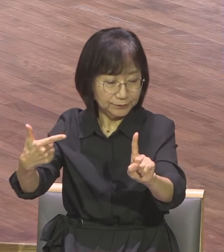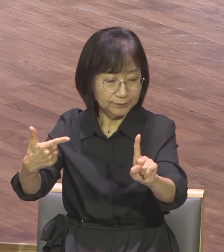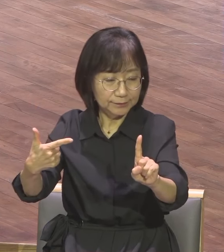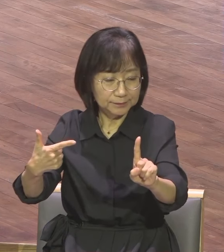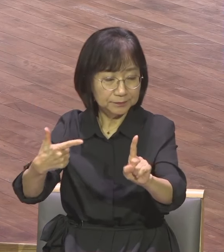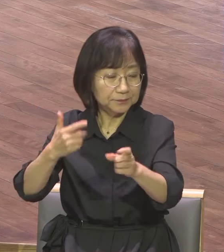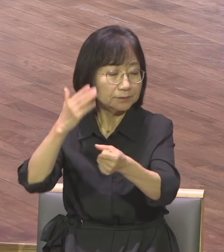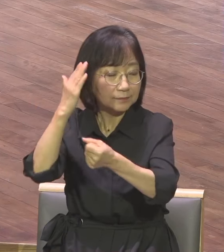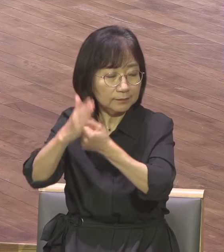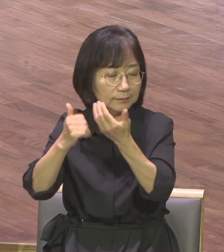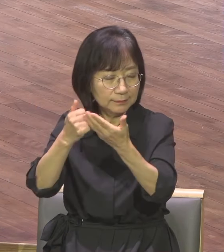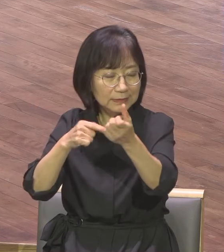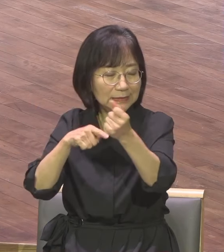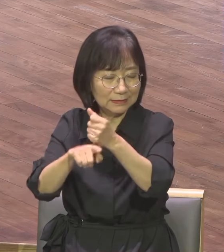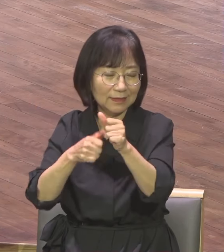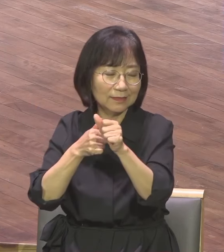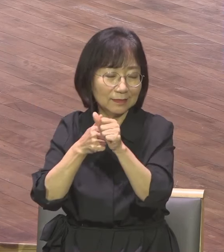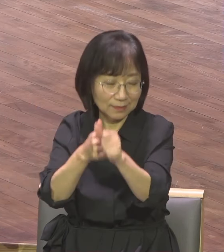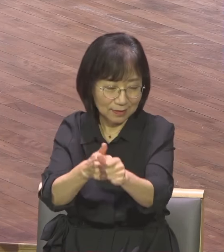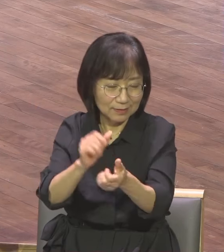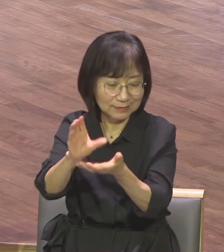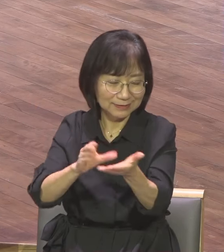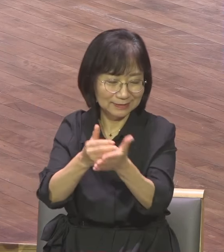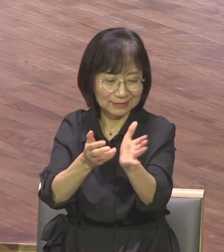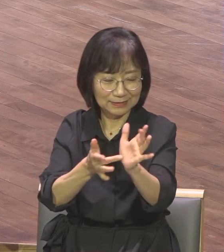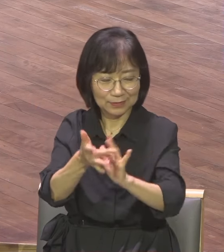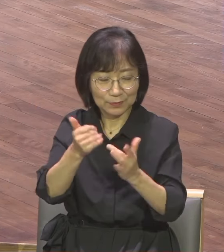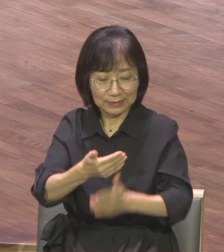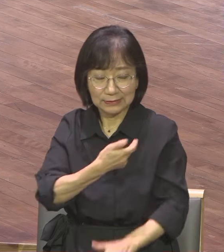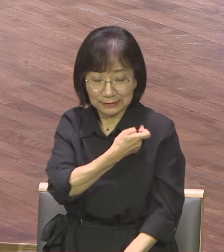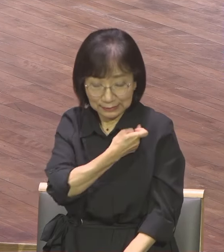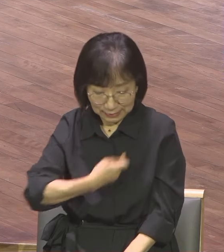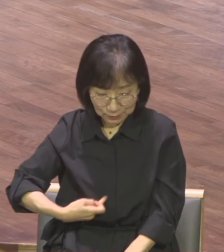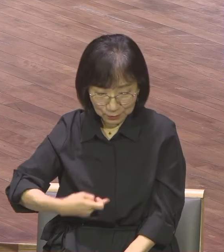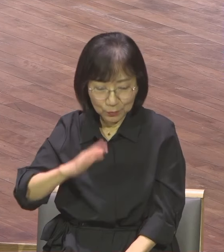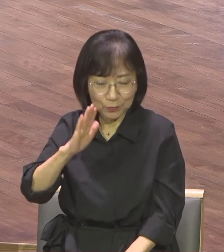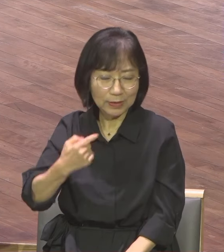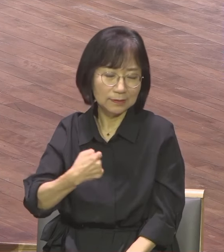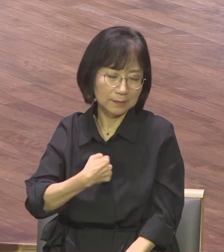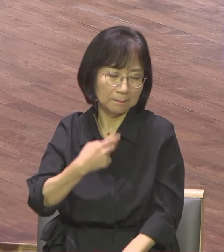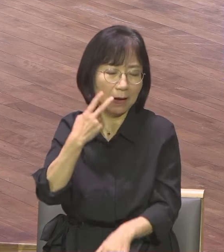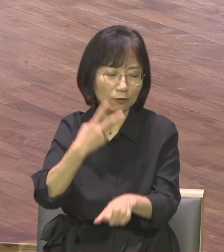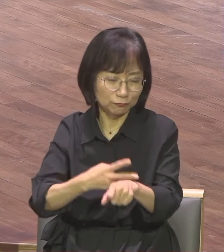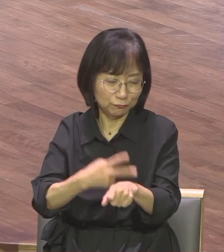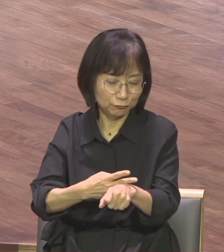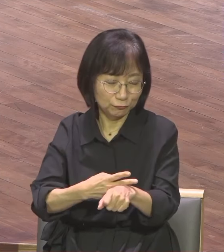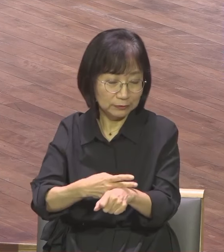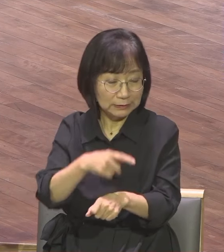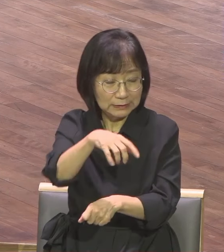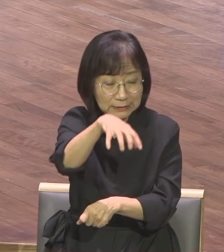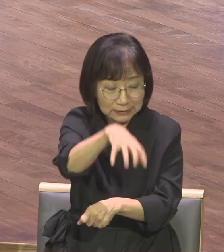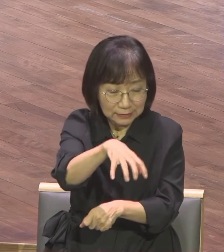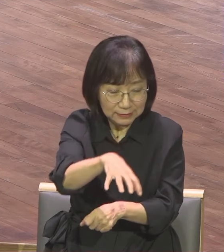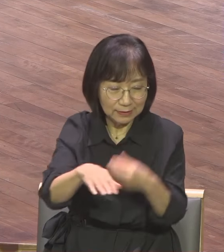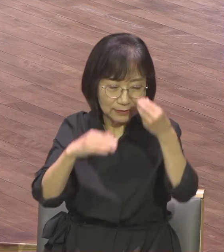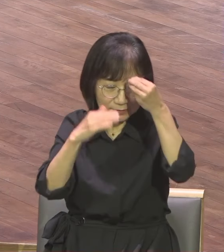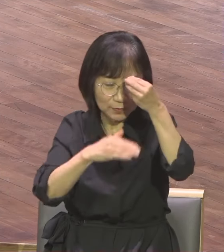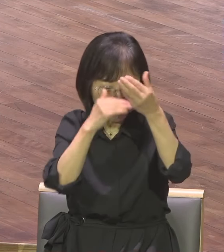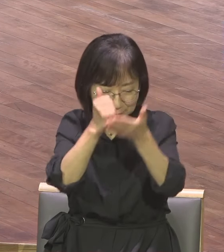하나님의 뜻으로 말리미암아 그리스도 예수의 사도된 바울은 예배소에 있는 성도들과 그리스도 예수 안에 있는